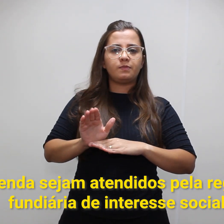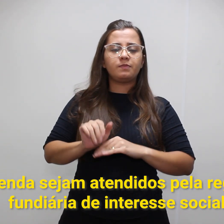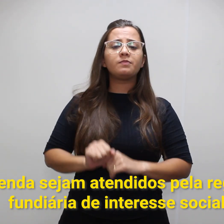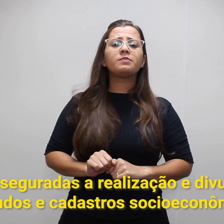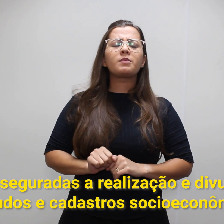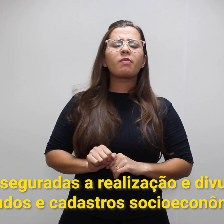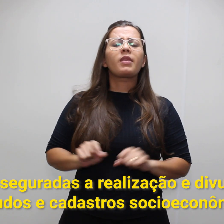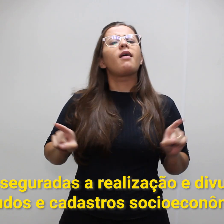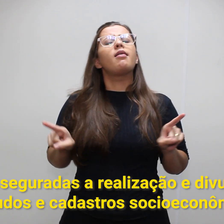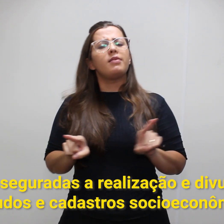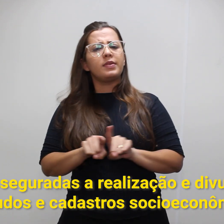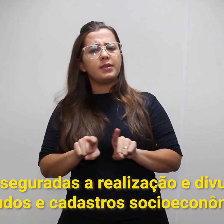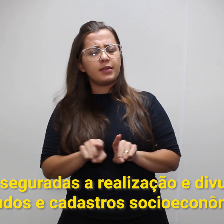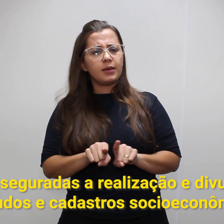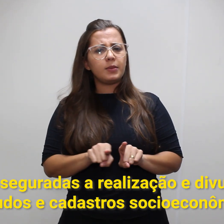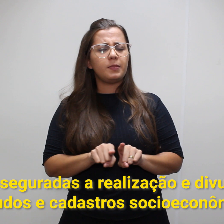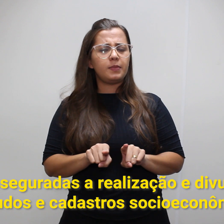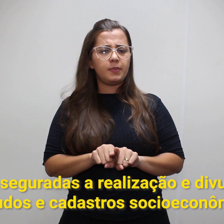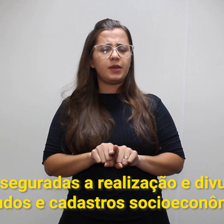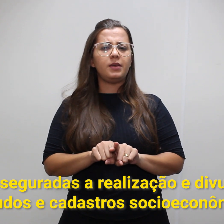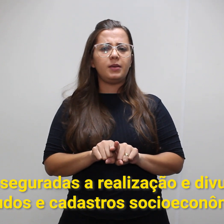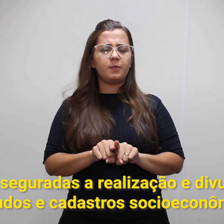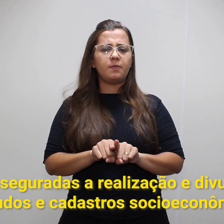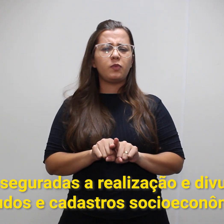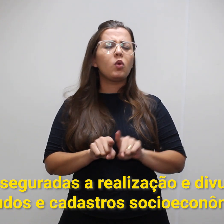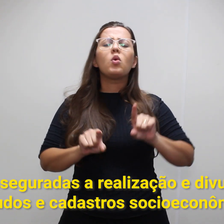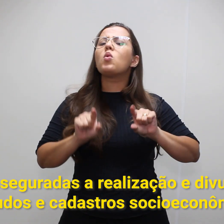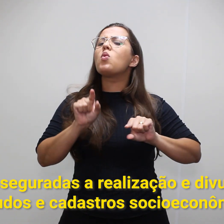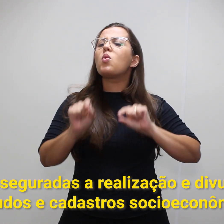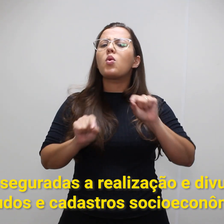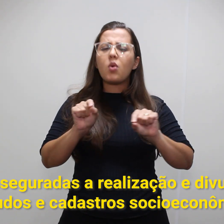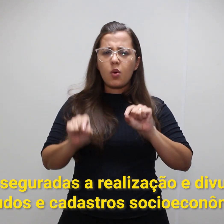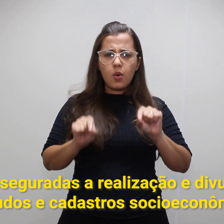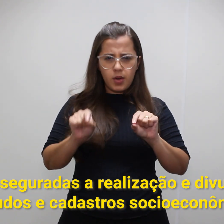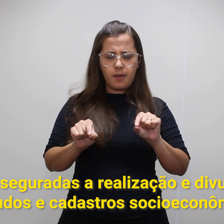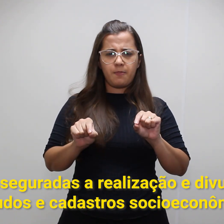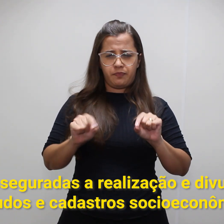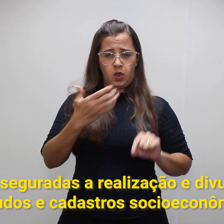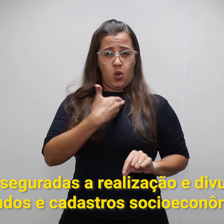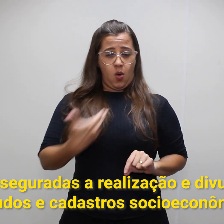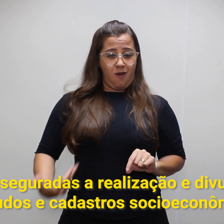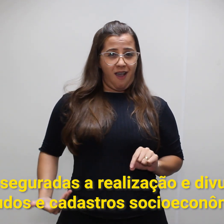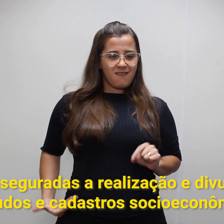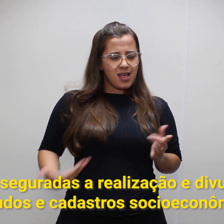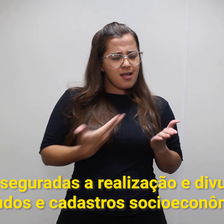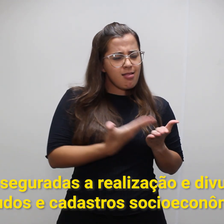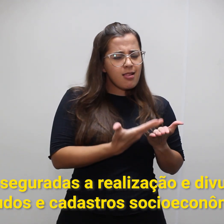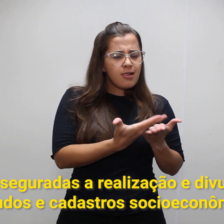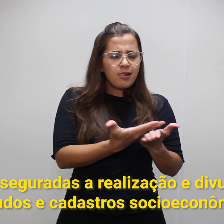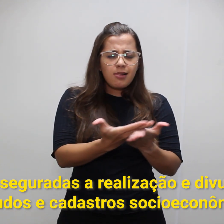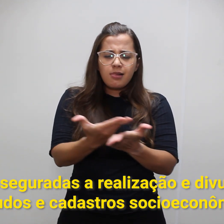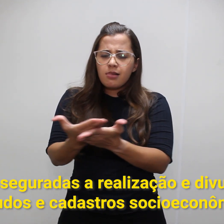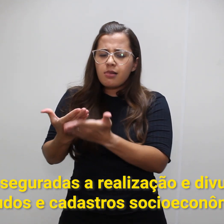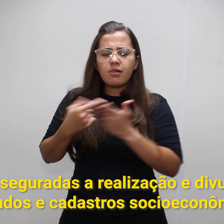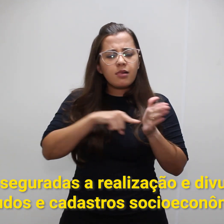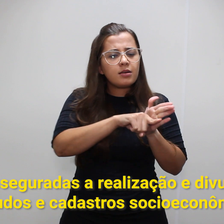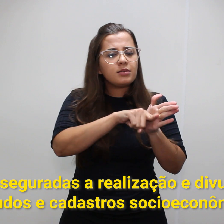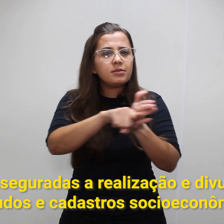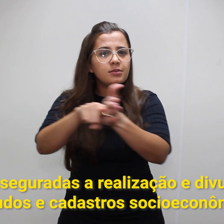Serão asseguradas a realização e divulgação de estudos e cadastros socioeconômicos